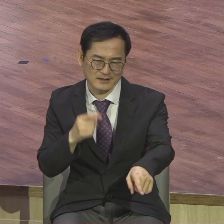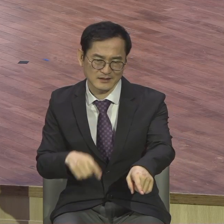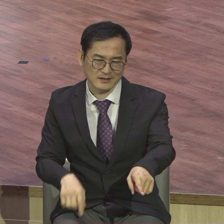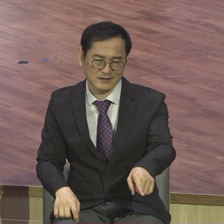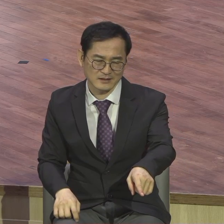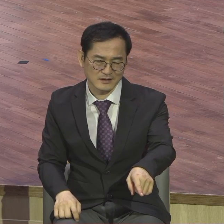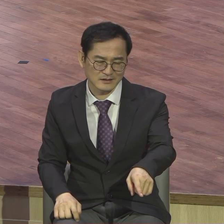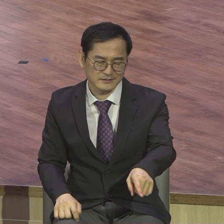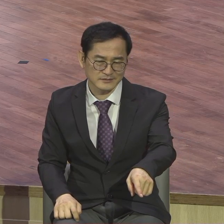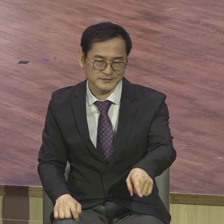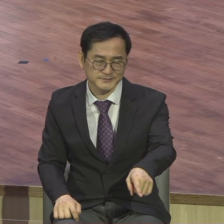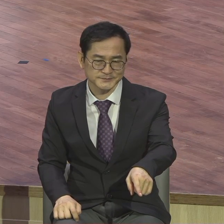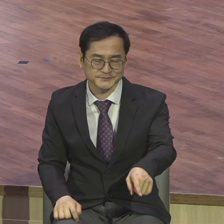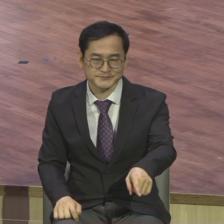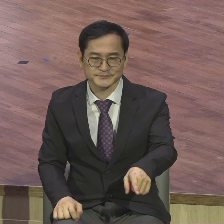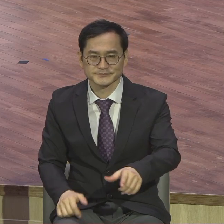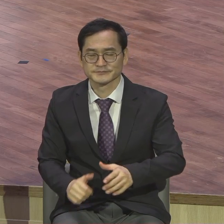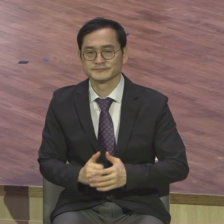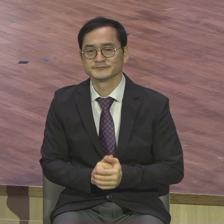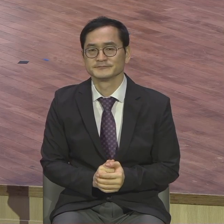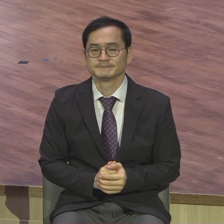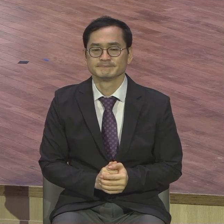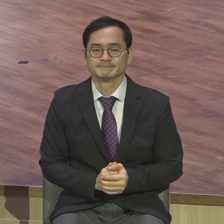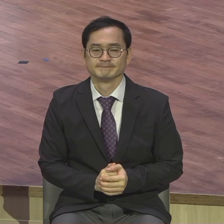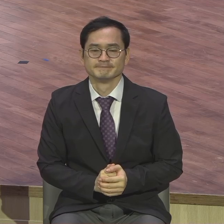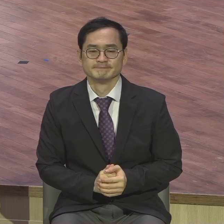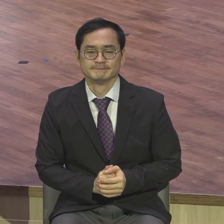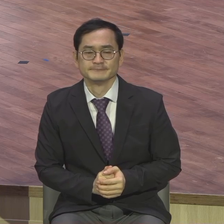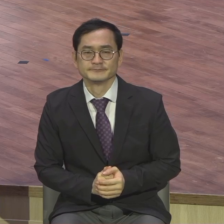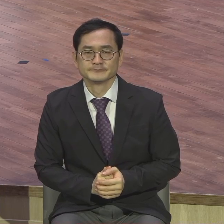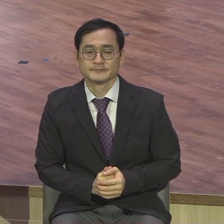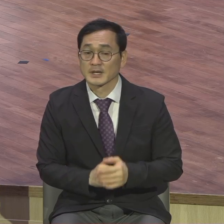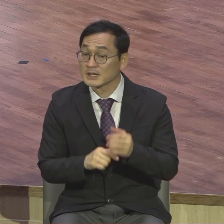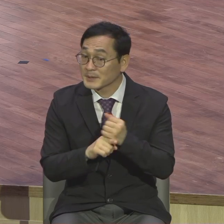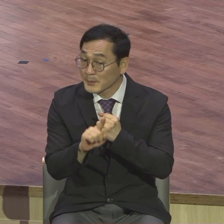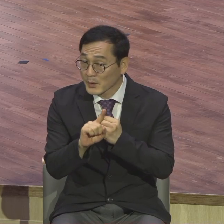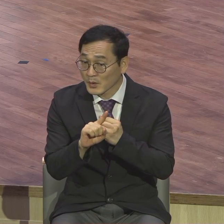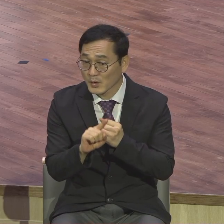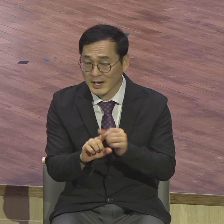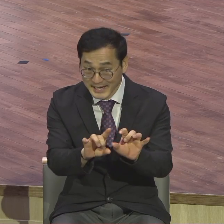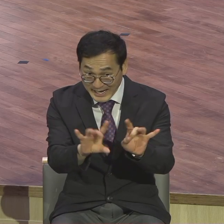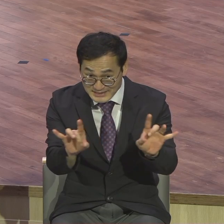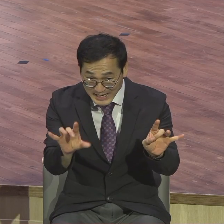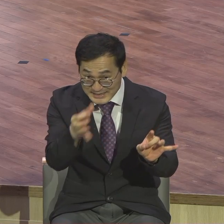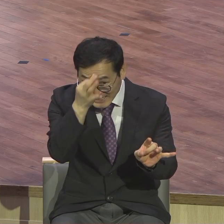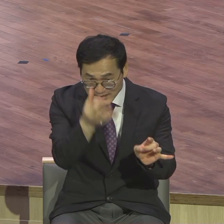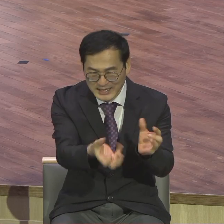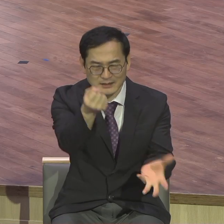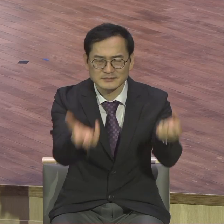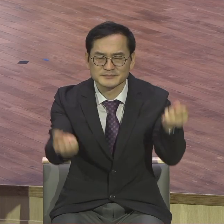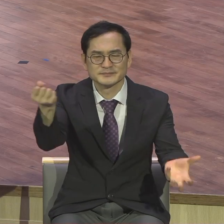여러분 잘 들으세요 이 말은 각자가 가진 게 다 다르기 때문에 그렇단 말이에요 그러니까